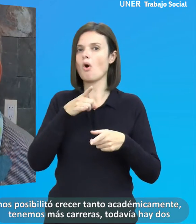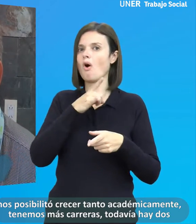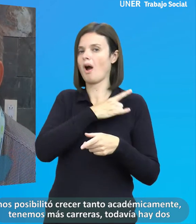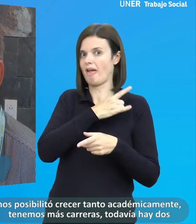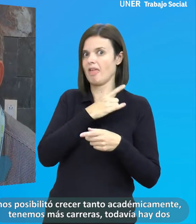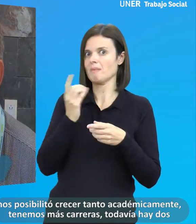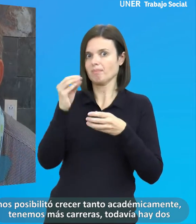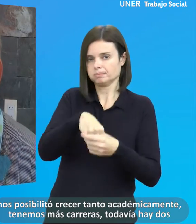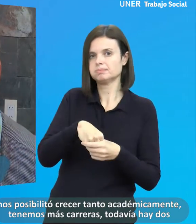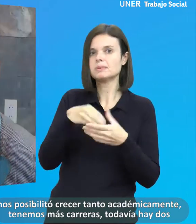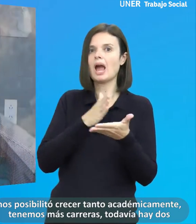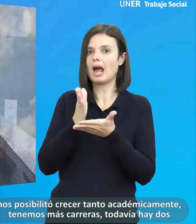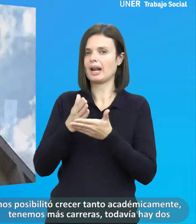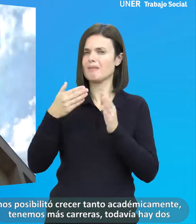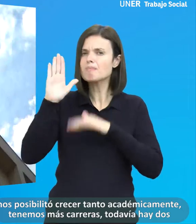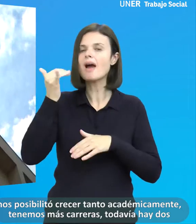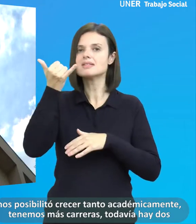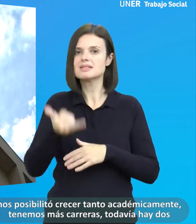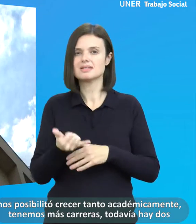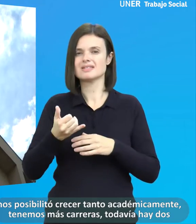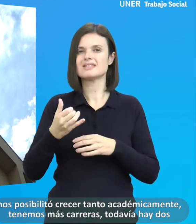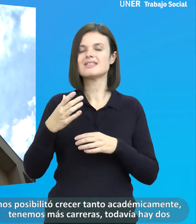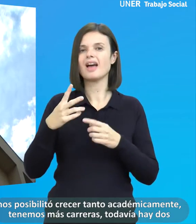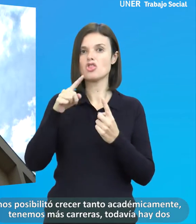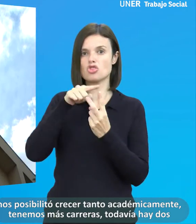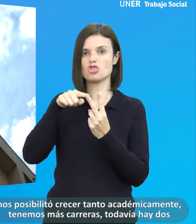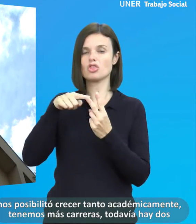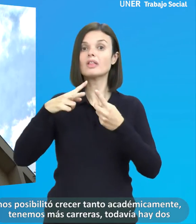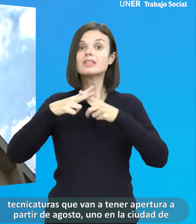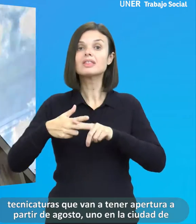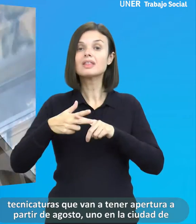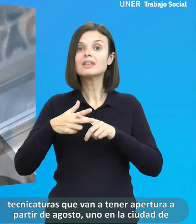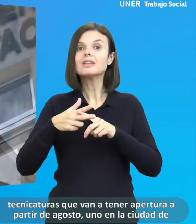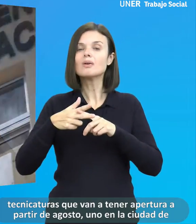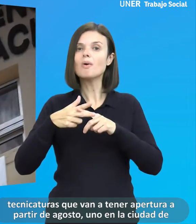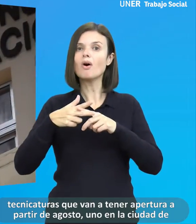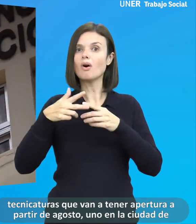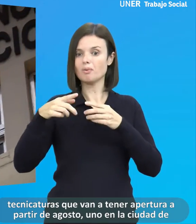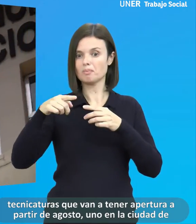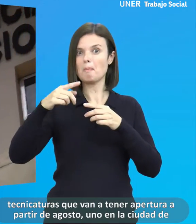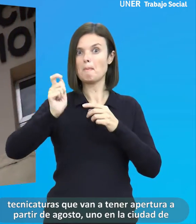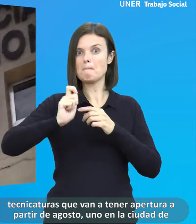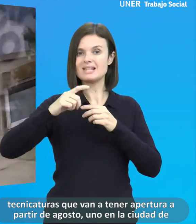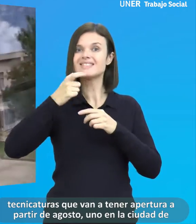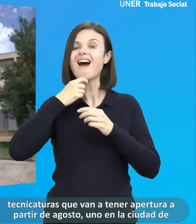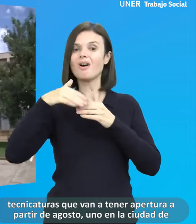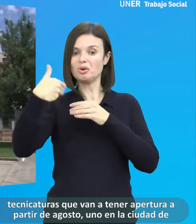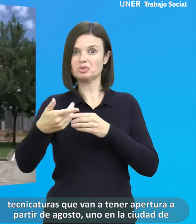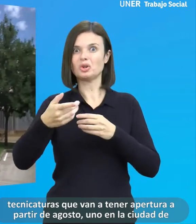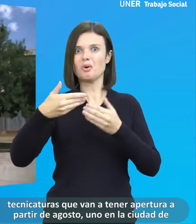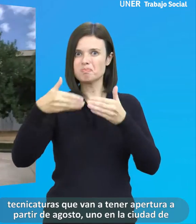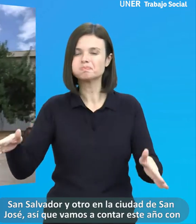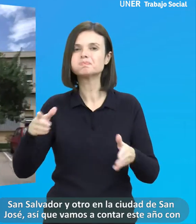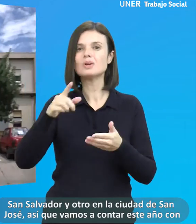académicamente, tenemos más carreras. Todavía hay dos tecnicaturas que van a tener apertura a partir de agosto,